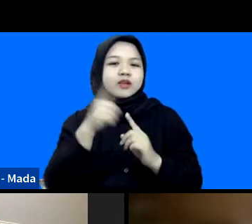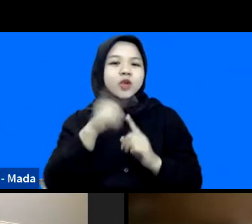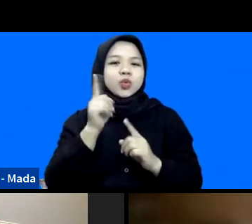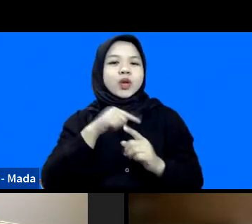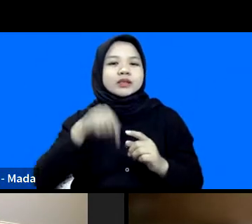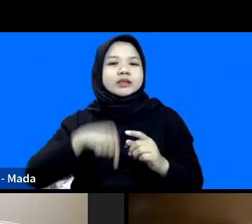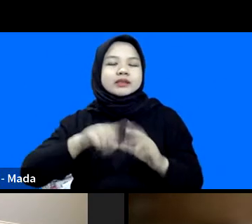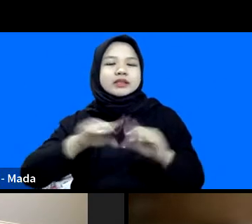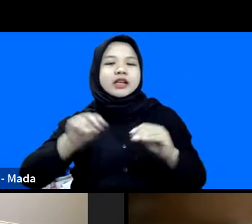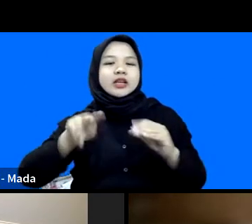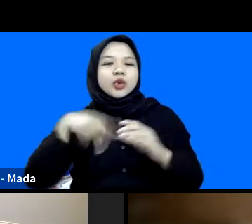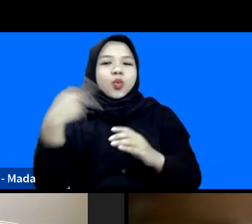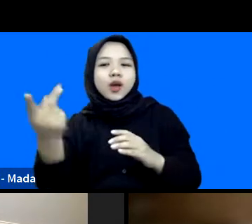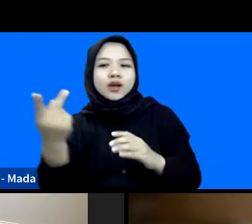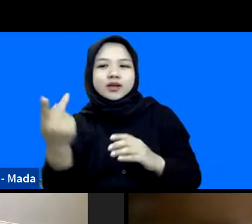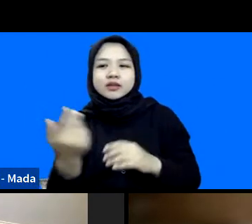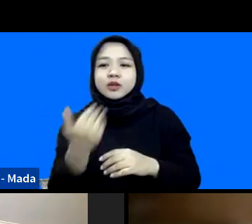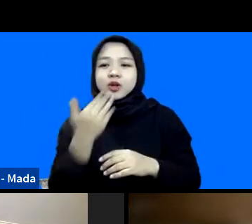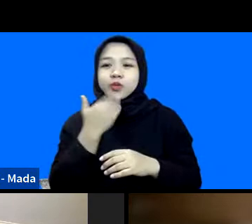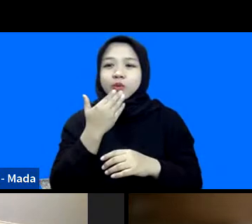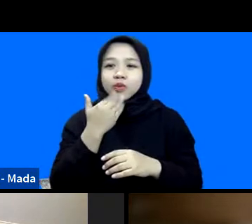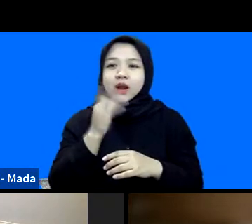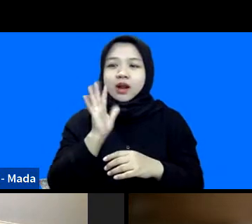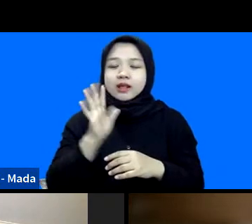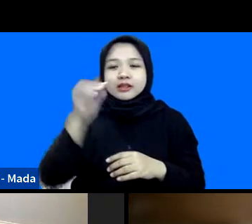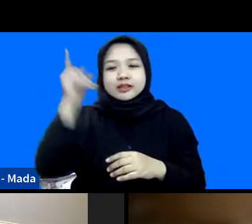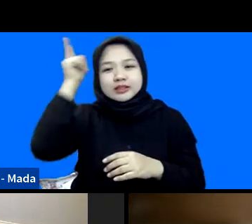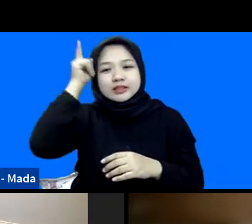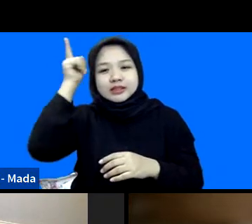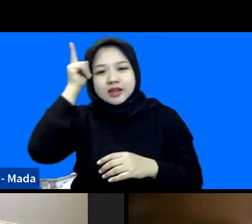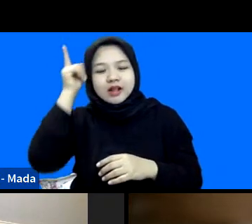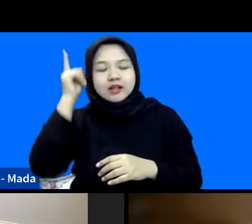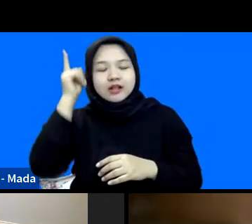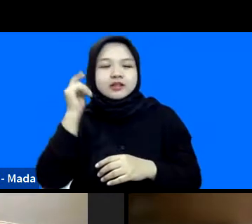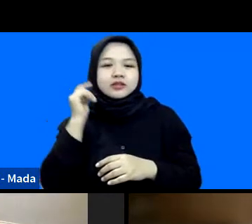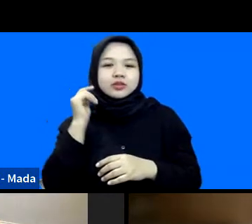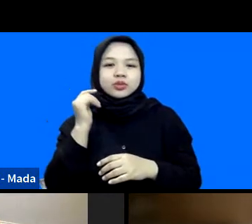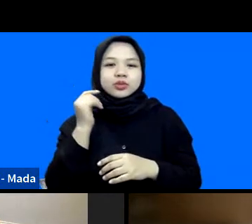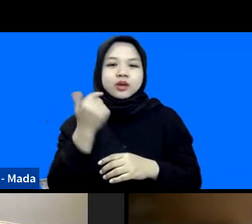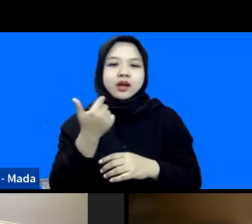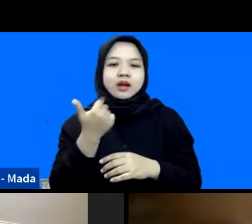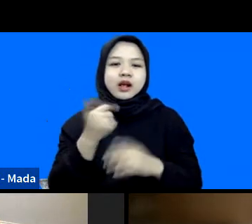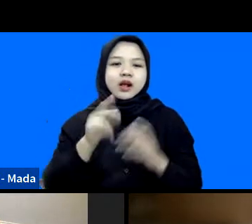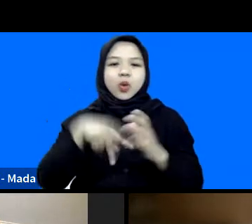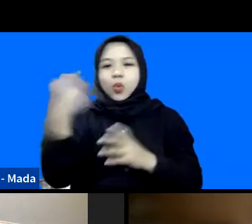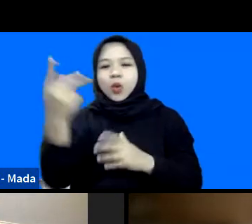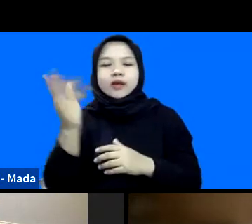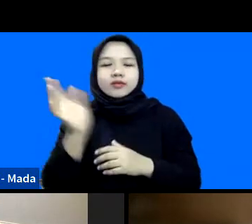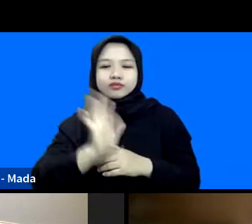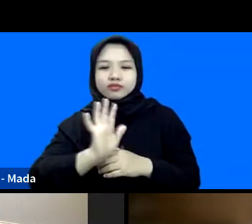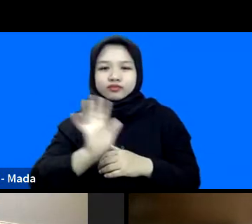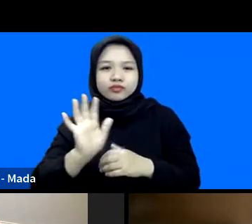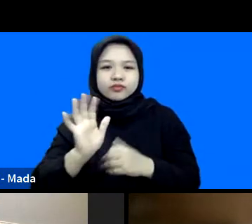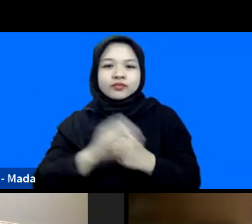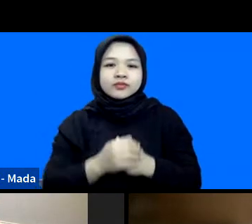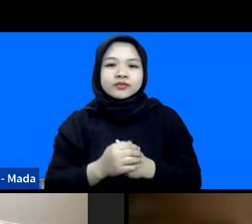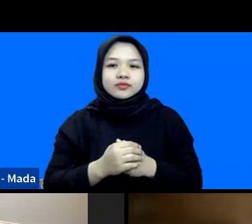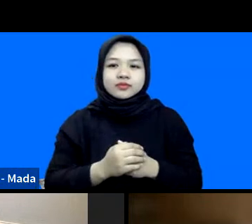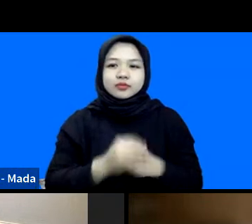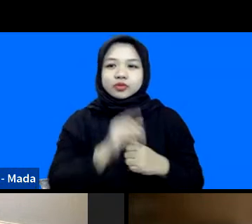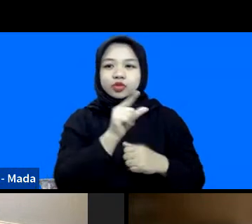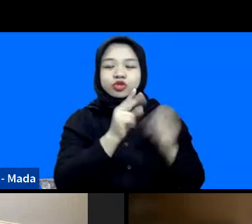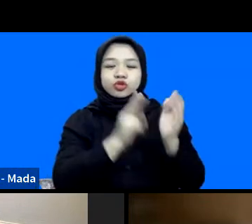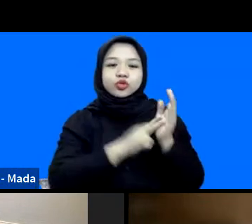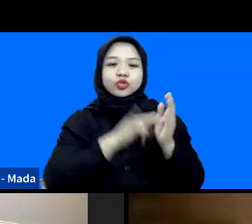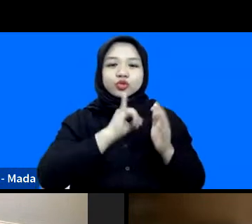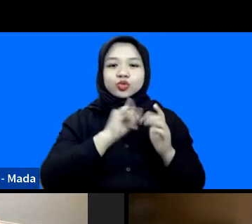mudah-mudahan nanti saya sinyalnya juga tidak kepental-pental. Uni Patra ini juga